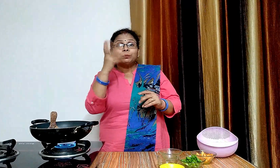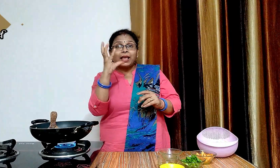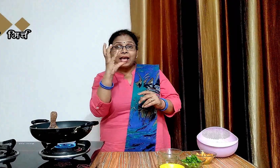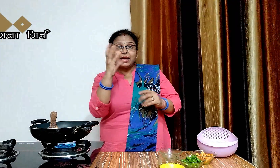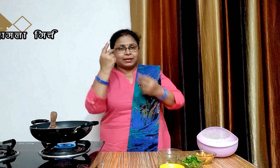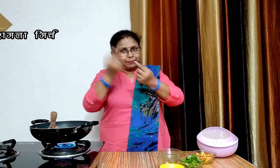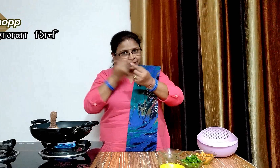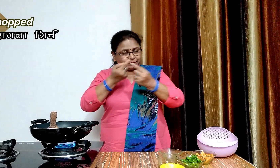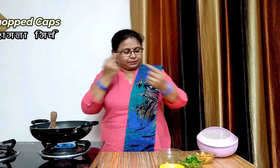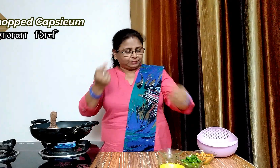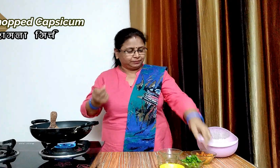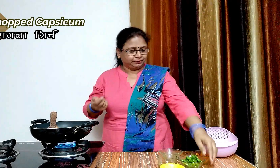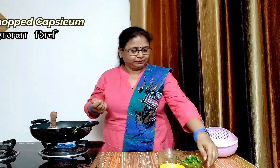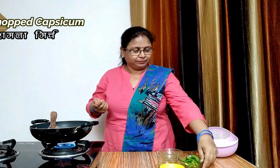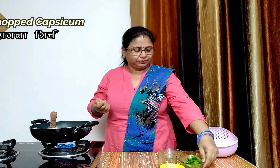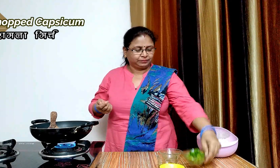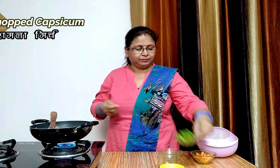अब इसमें एक कटा हूँ अस्टिम लामिर्च